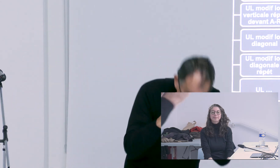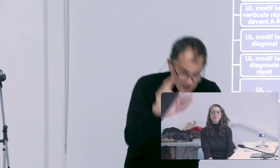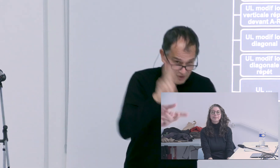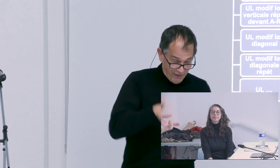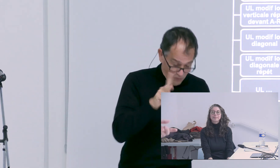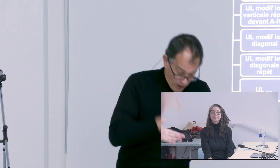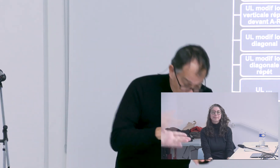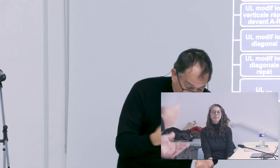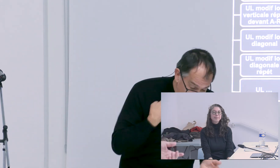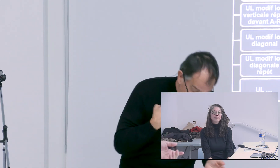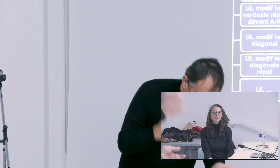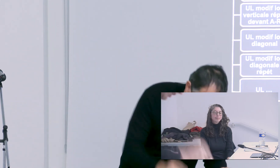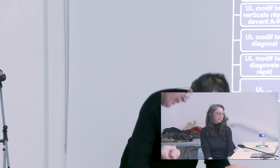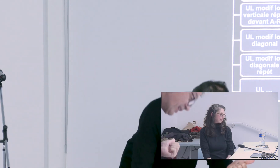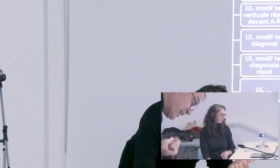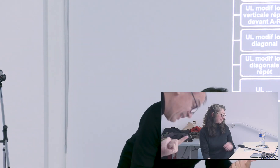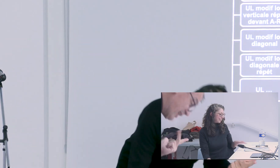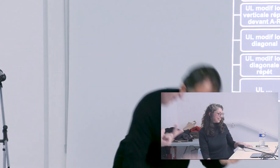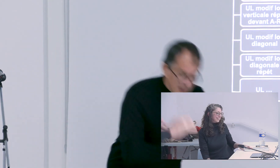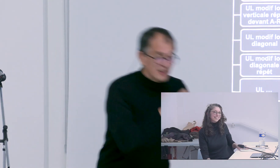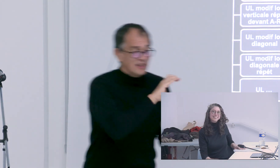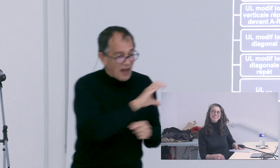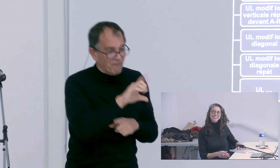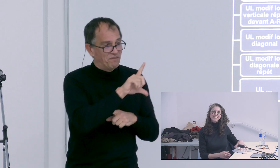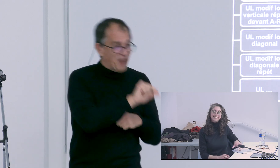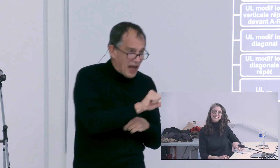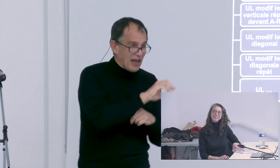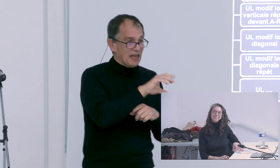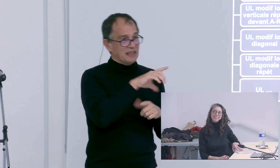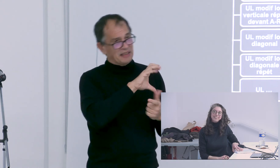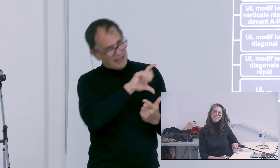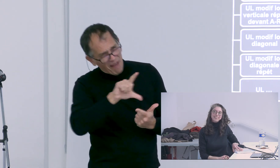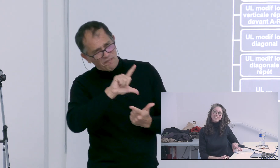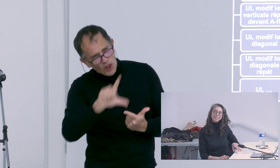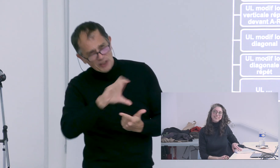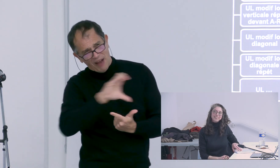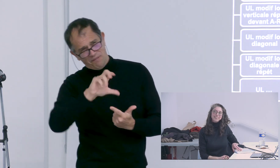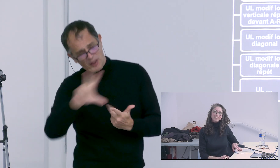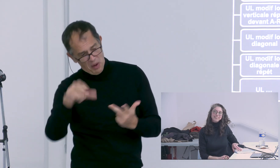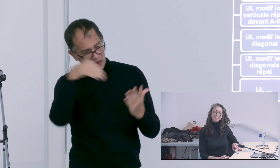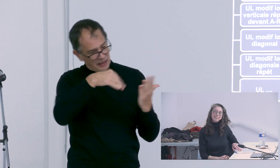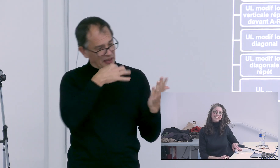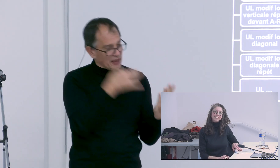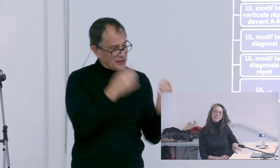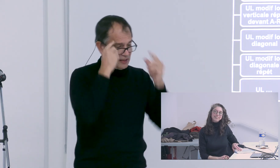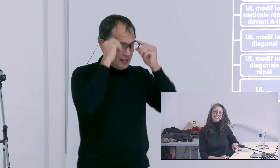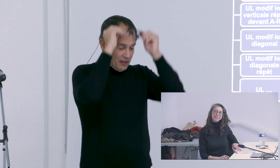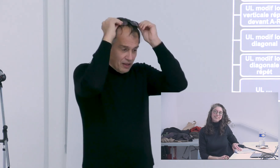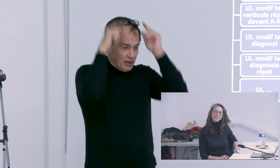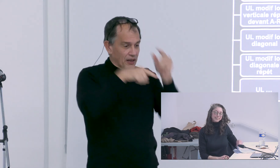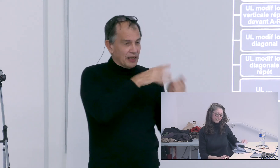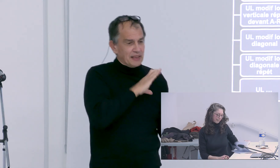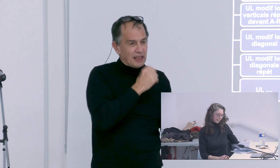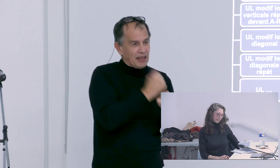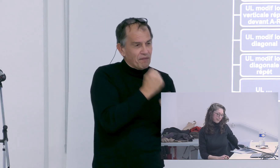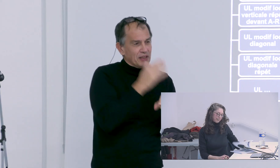reprises donc à la page 120 à la page 122 à la page 123